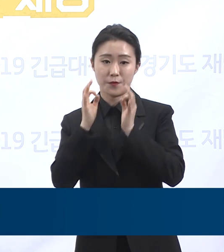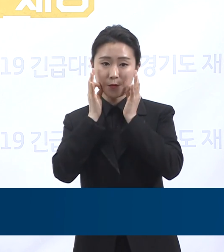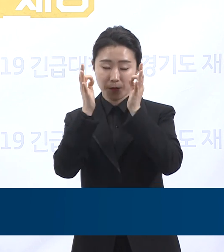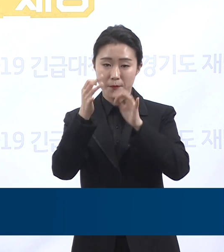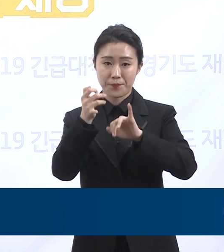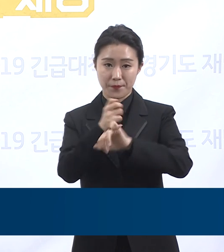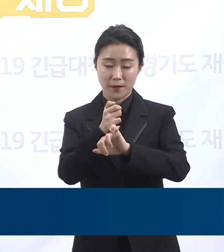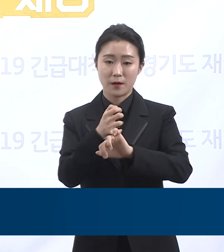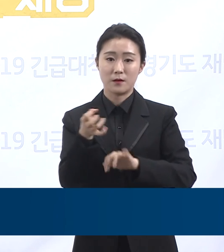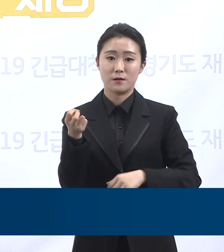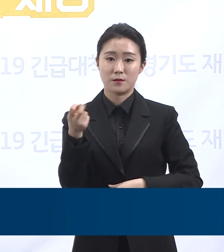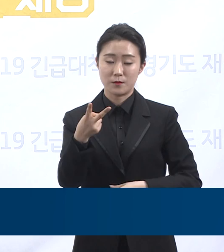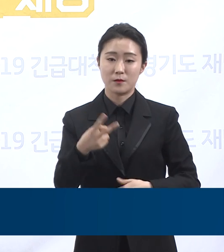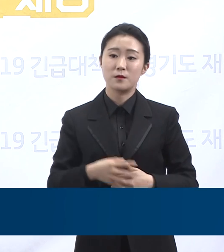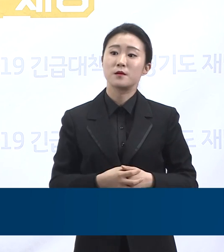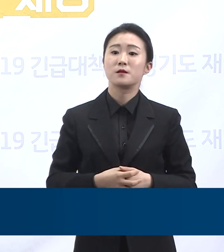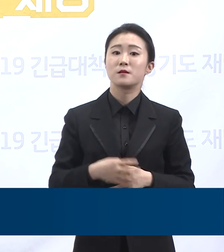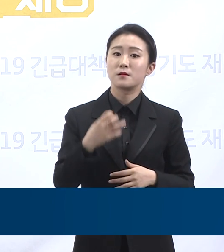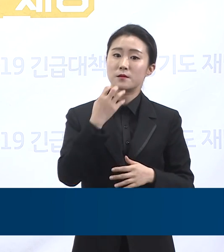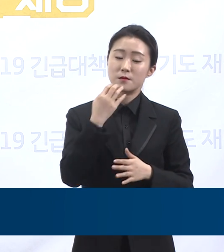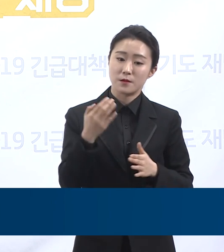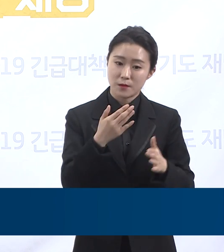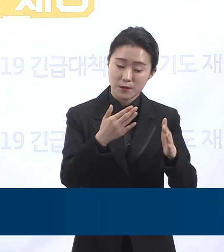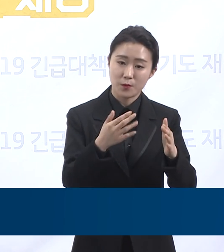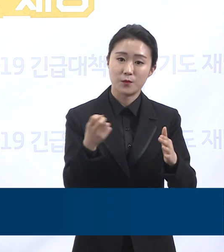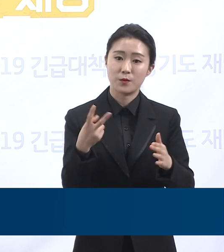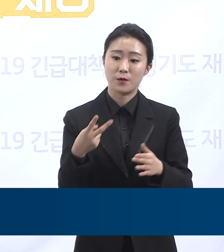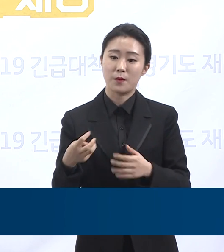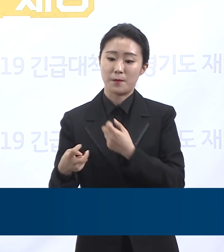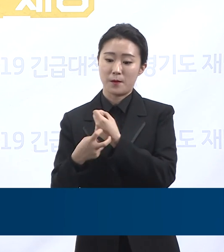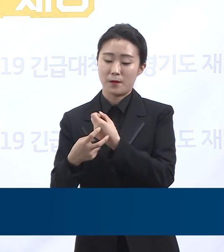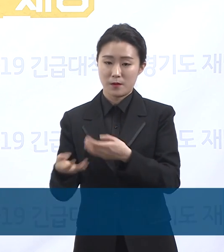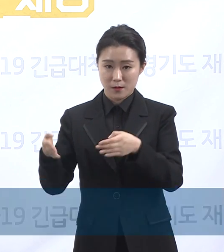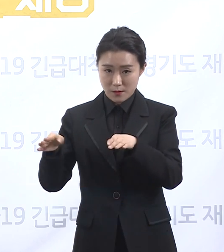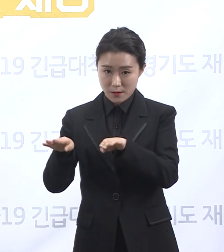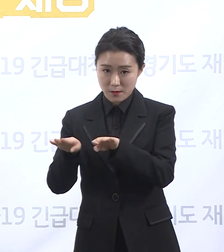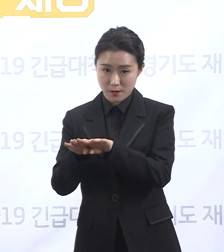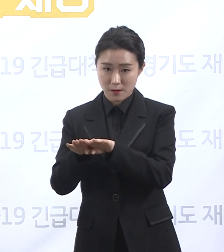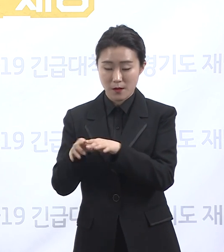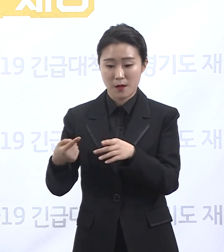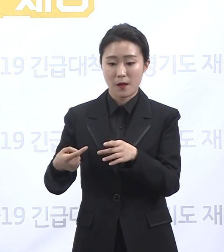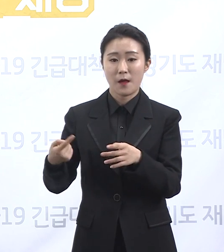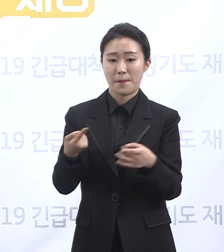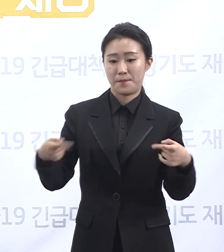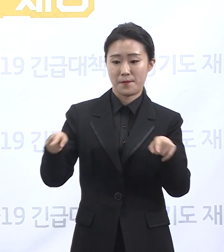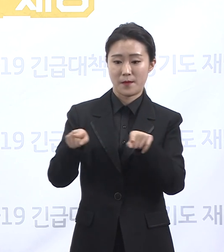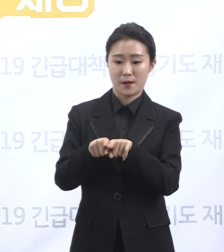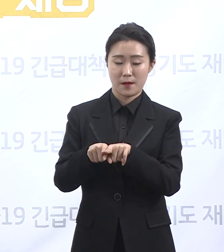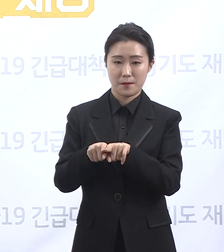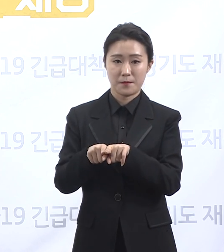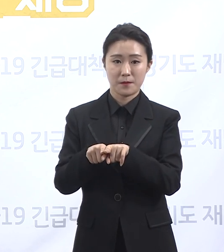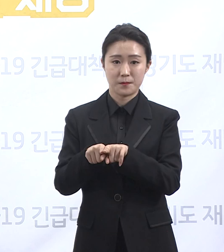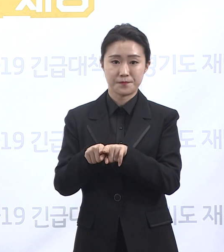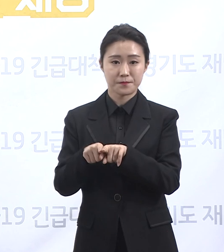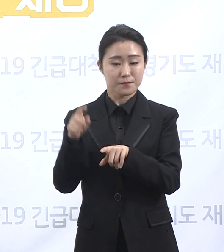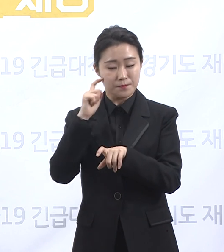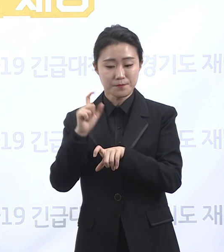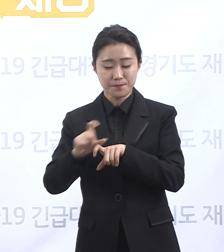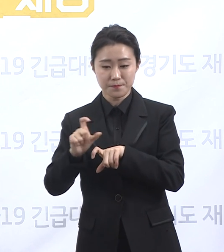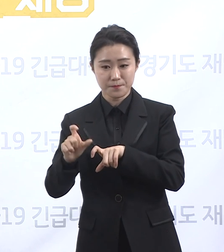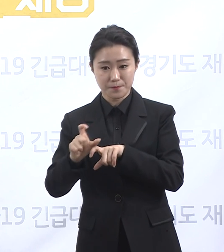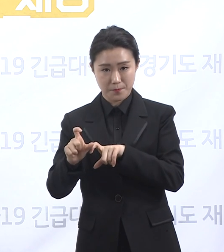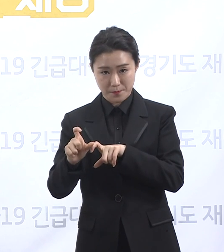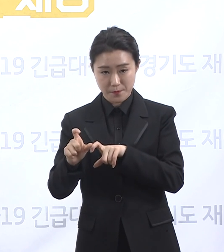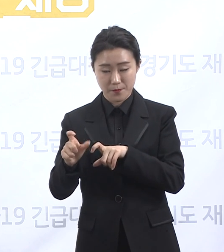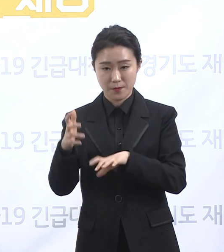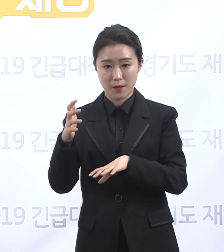효과적으로 배분하고 연계하여 코로나19 대응 역량을 강화시킬 계획입니다. 코로나19의 완전한 종식을